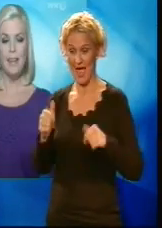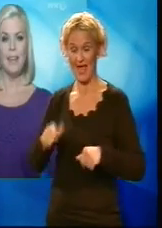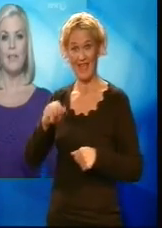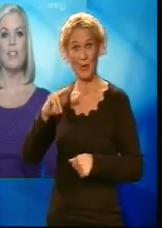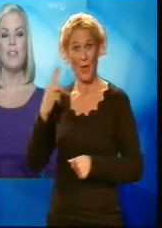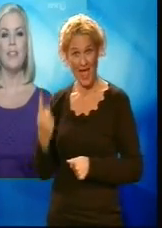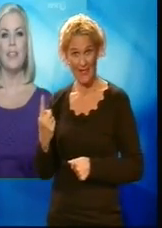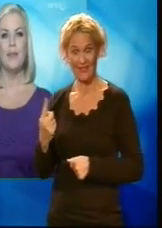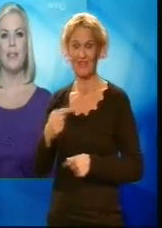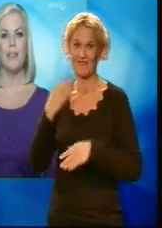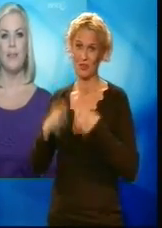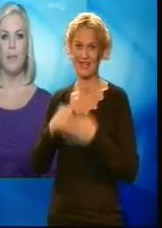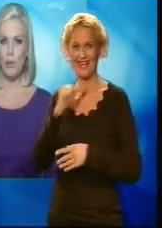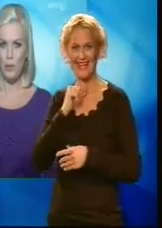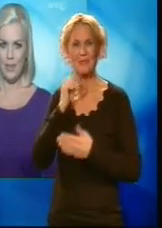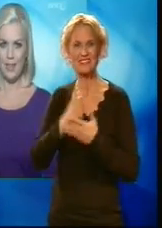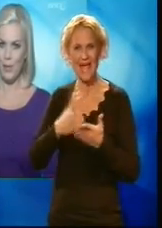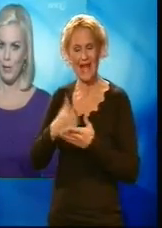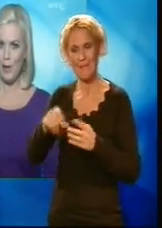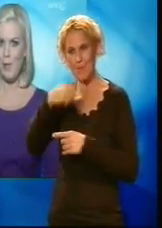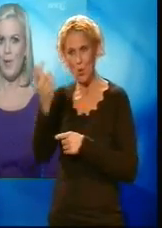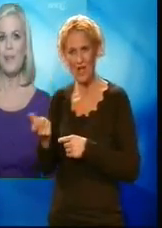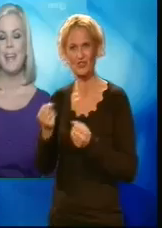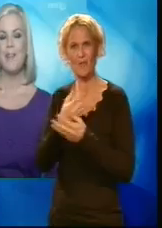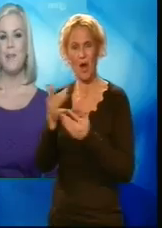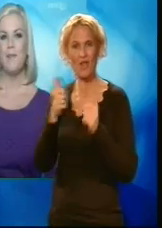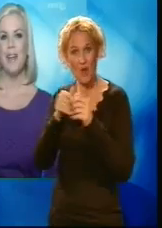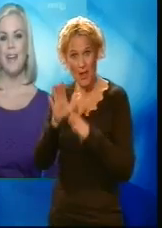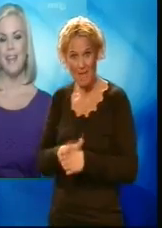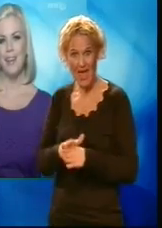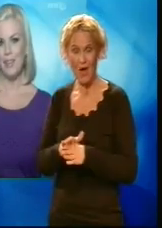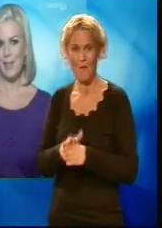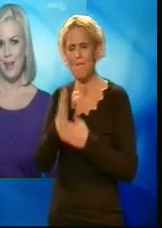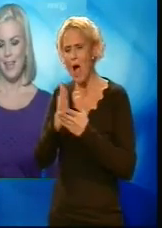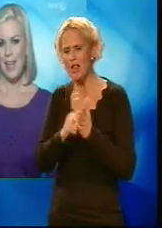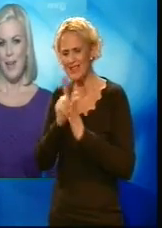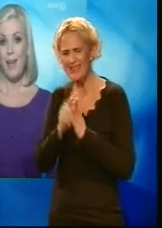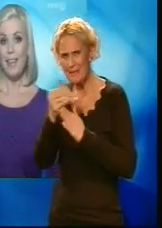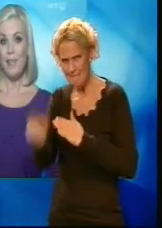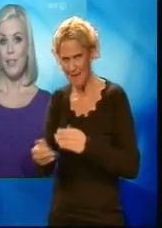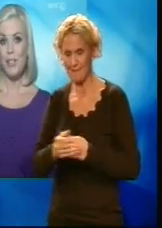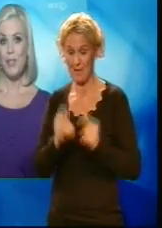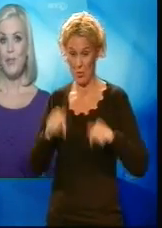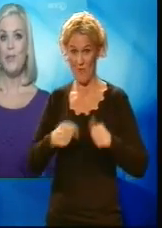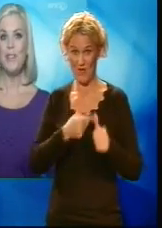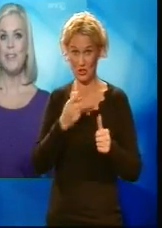Fortsetter vi krimserien Broen, som mange følger med på, om en halv time. Men først under